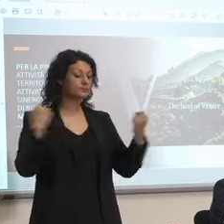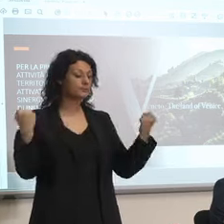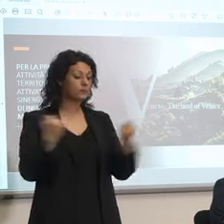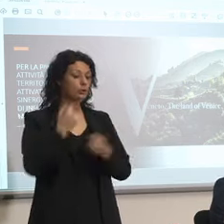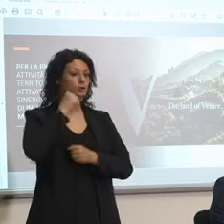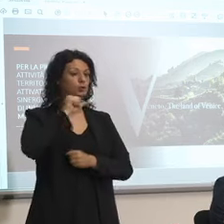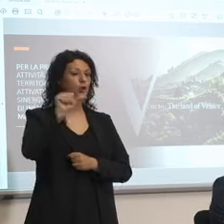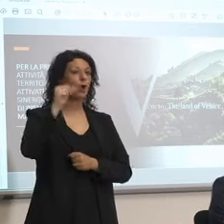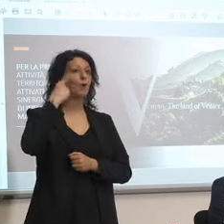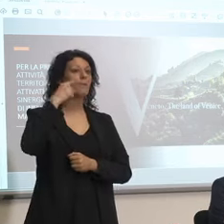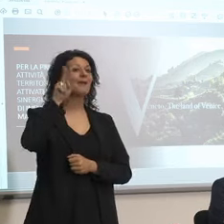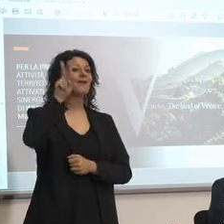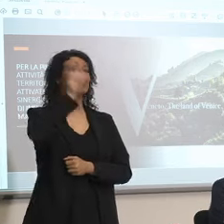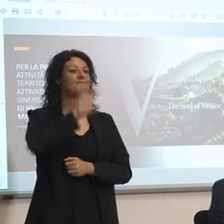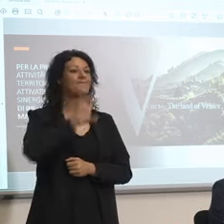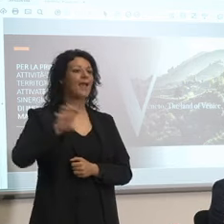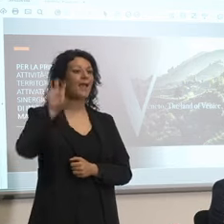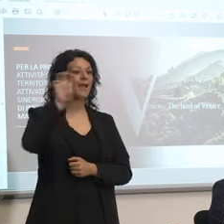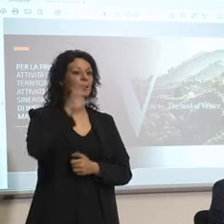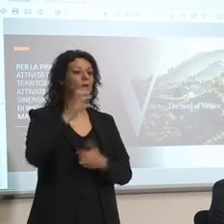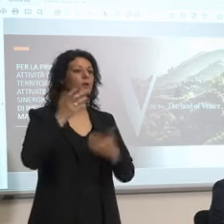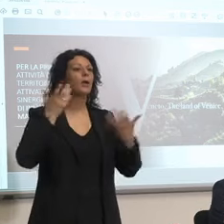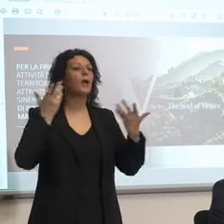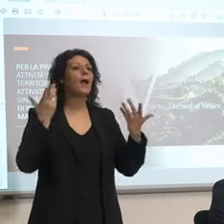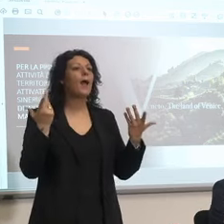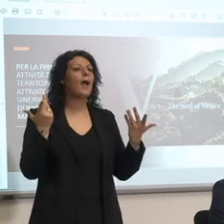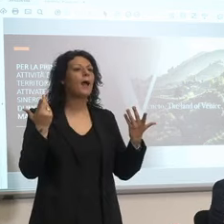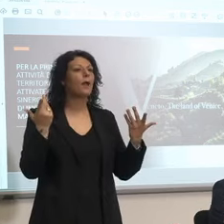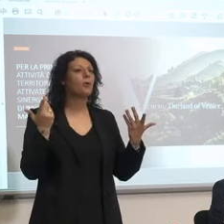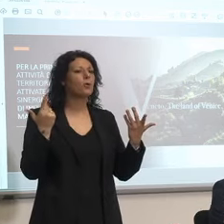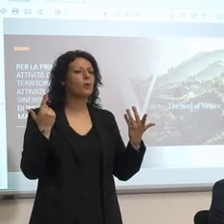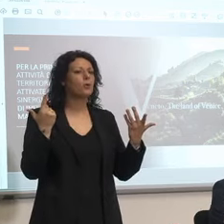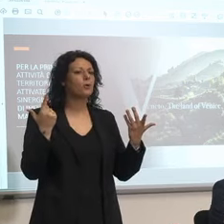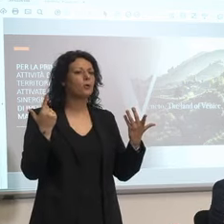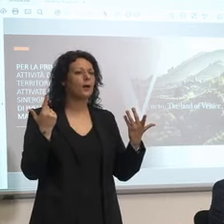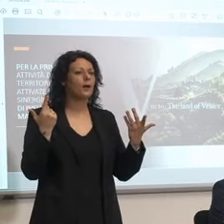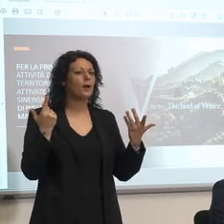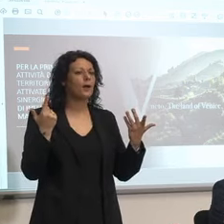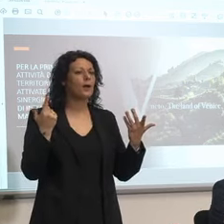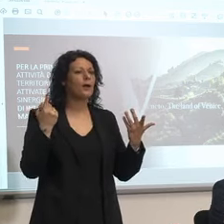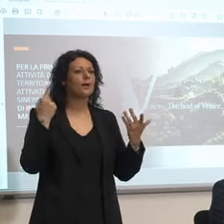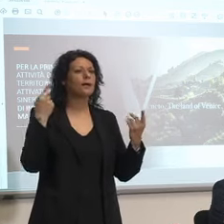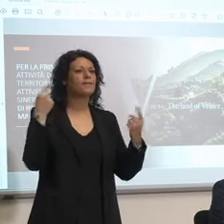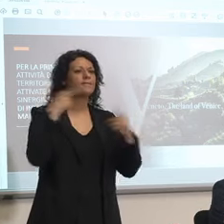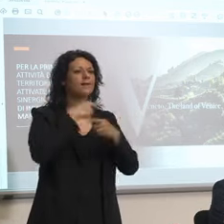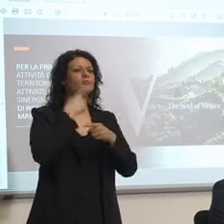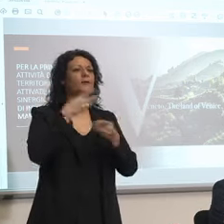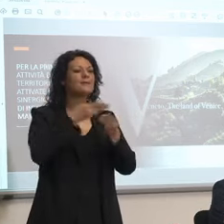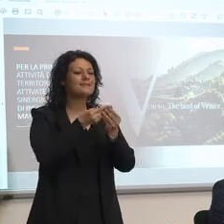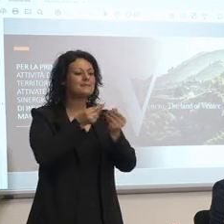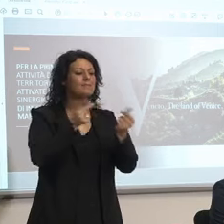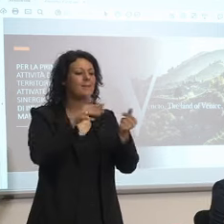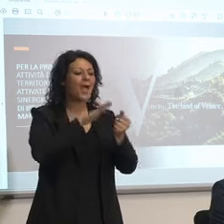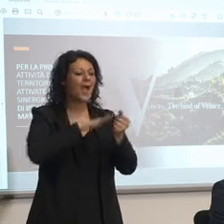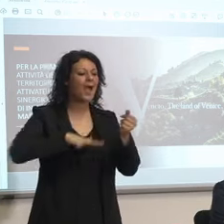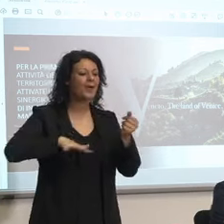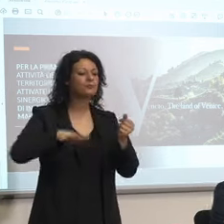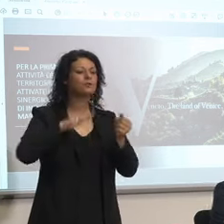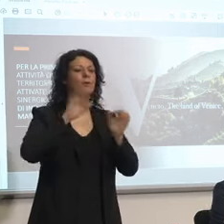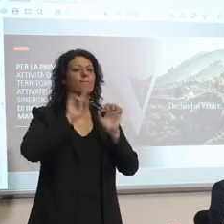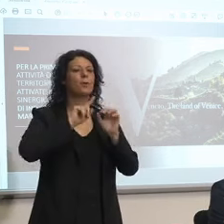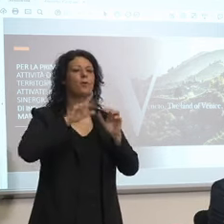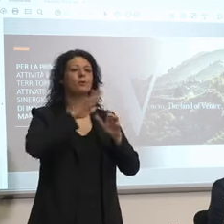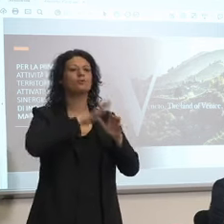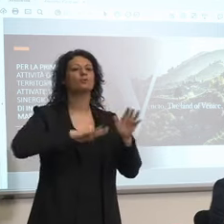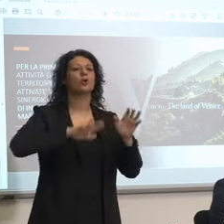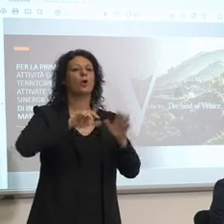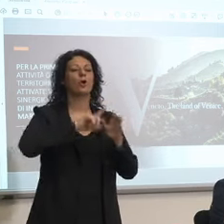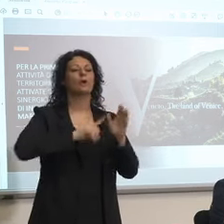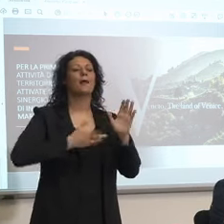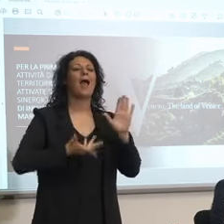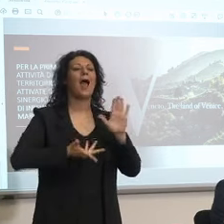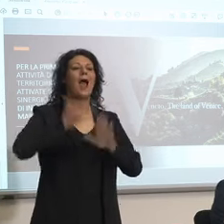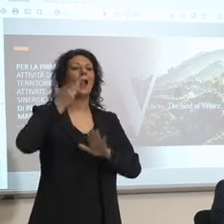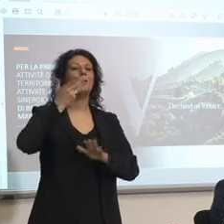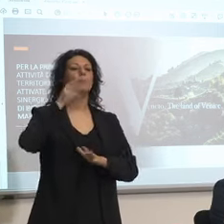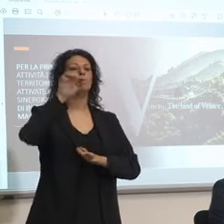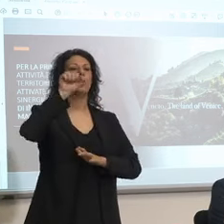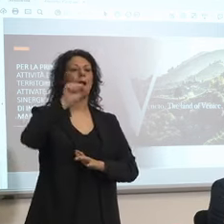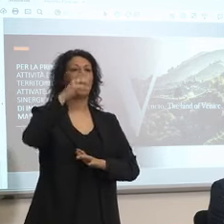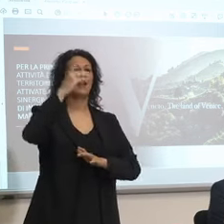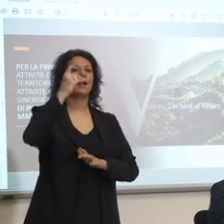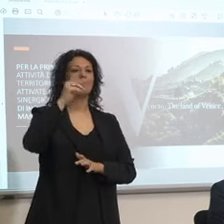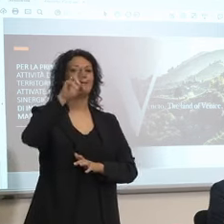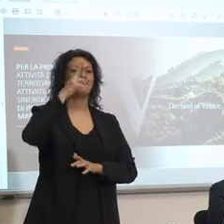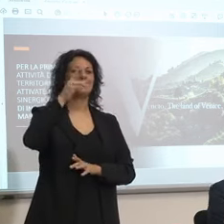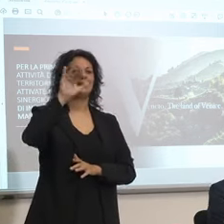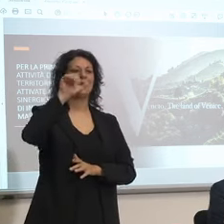che fine ha fatto quello che tu ci ha dovate accennato cioè delle spiagge dell'alto adriatico allora ci sono due cose diverse